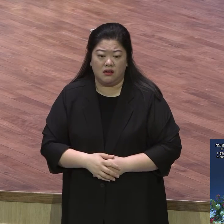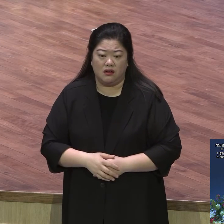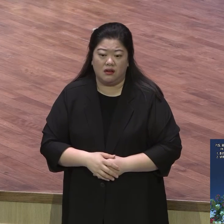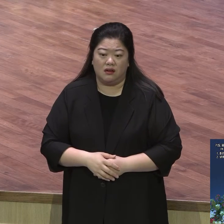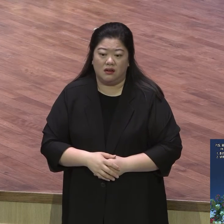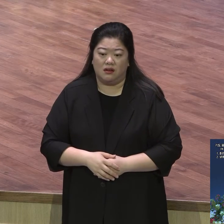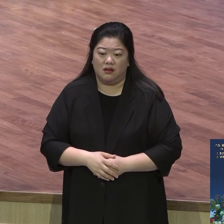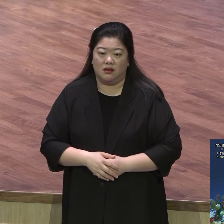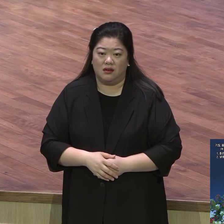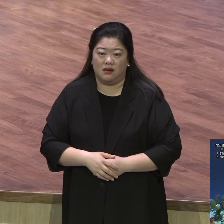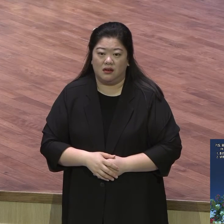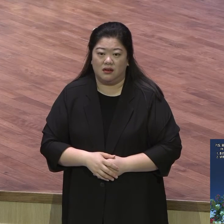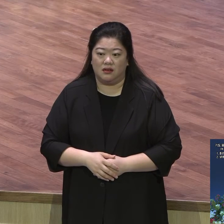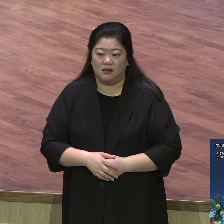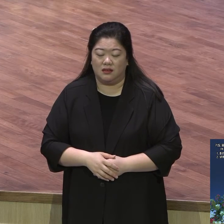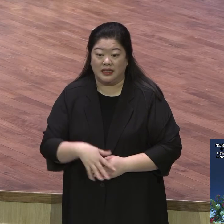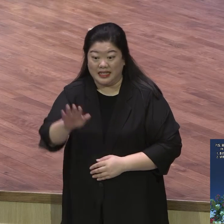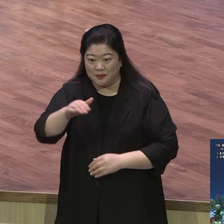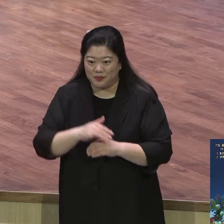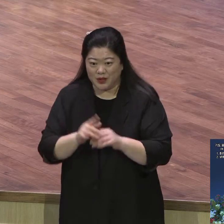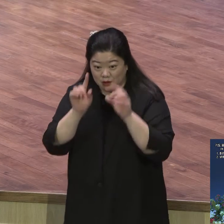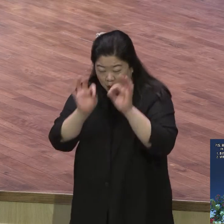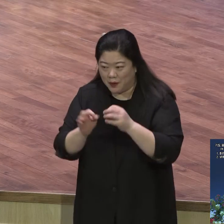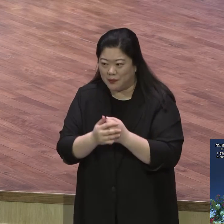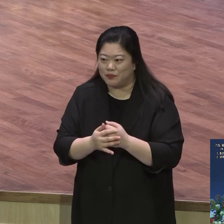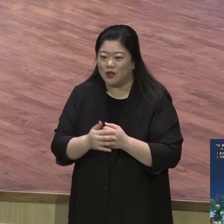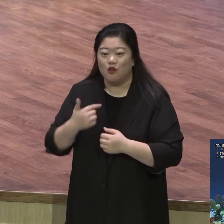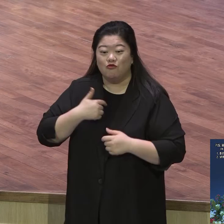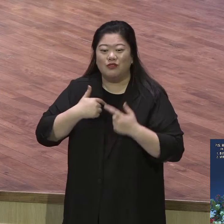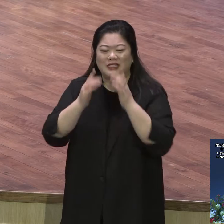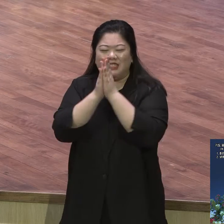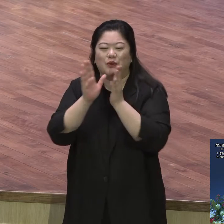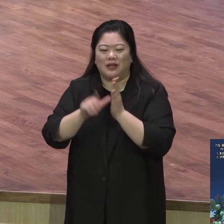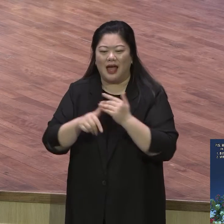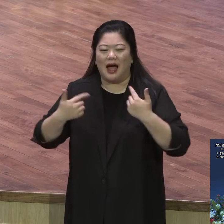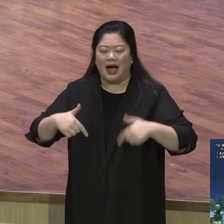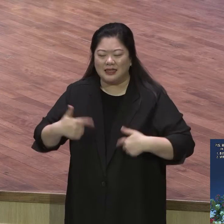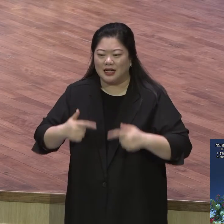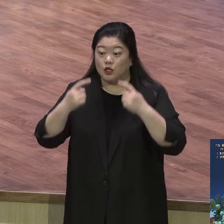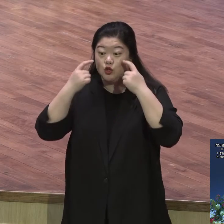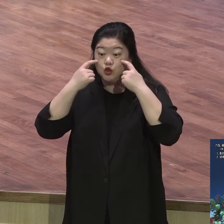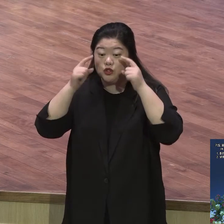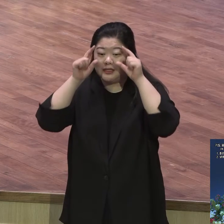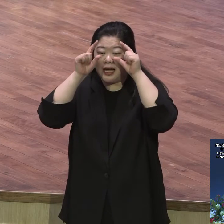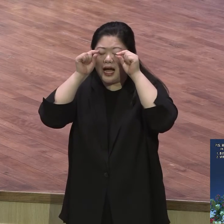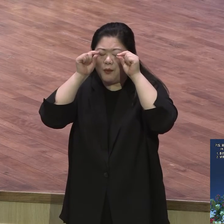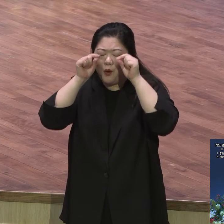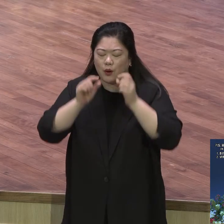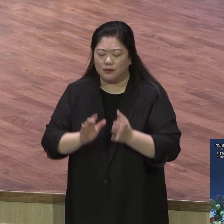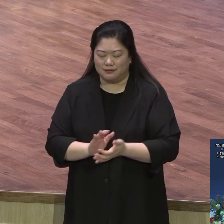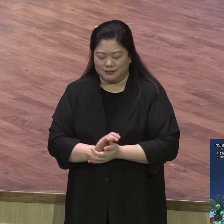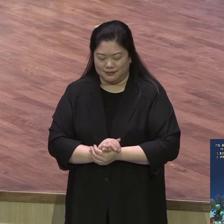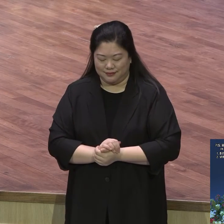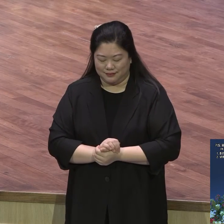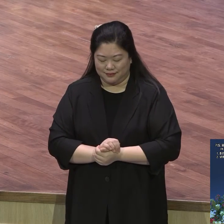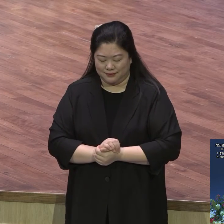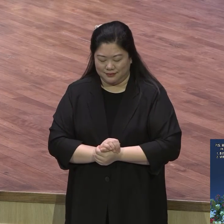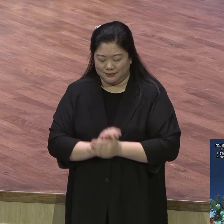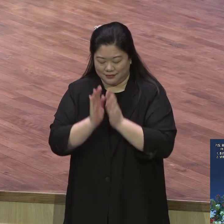조금 이상하지요 우리나라 풍습은 그래 안 됐는데 프랑스 그 목소에 구스 목사로 있어요